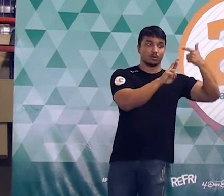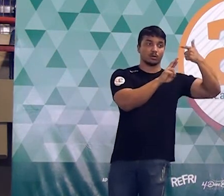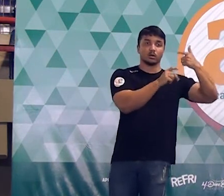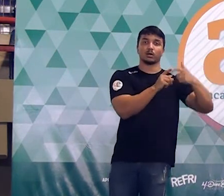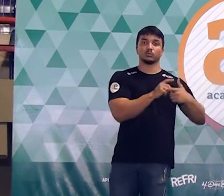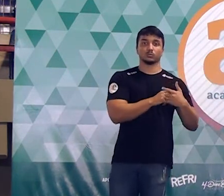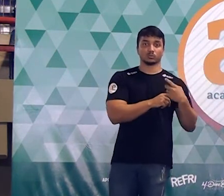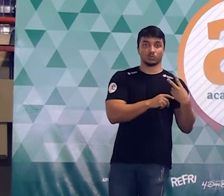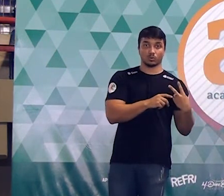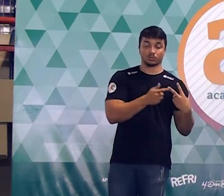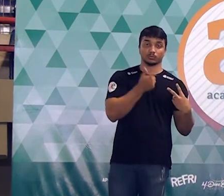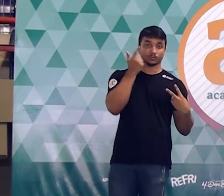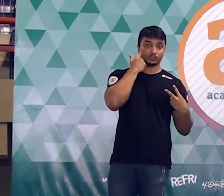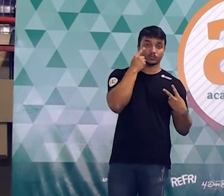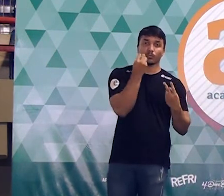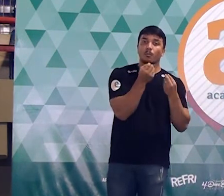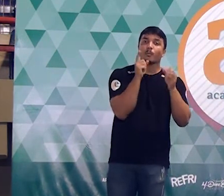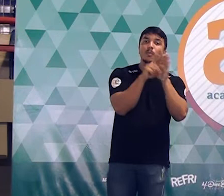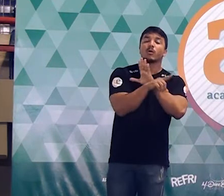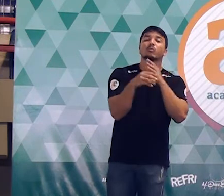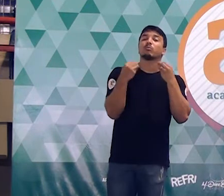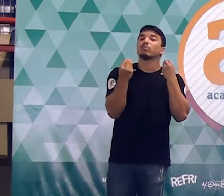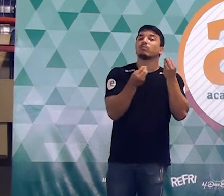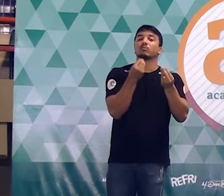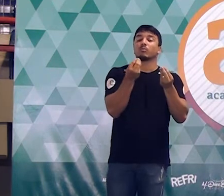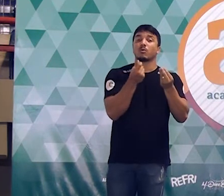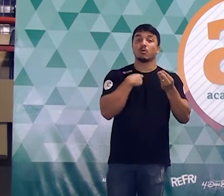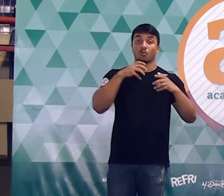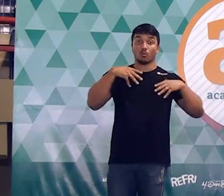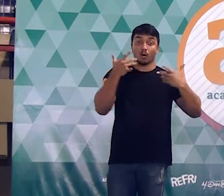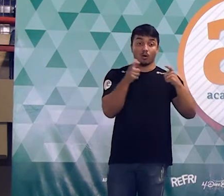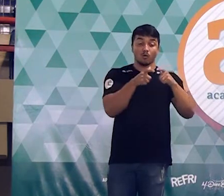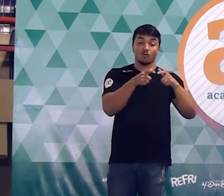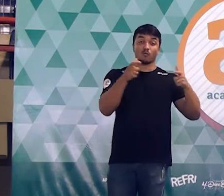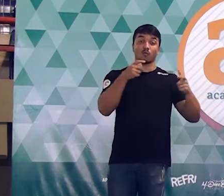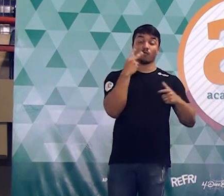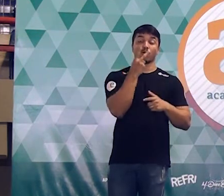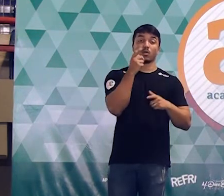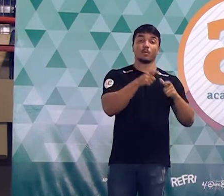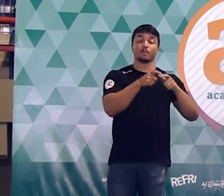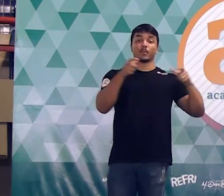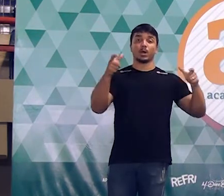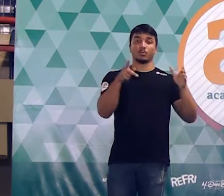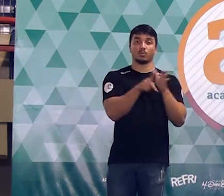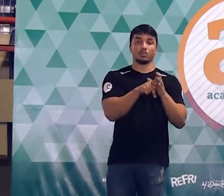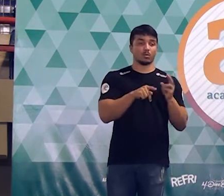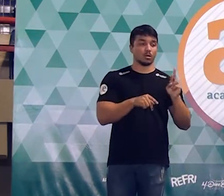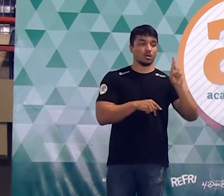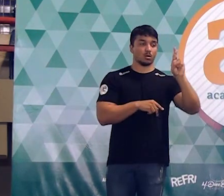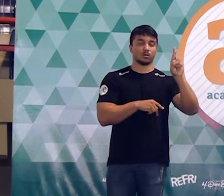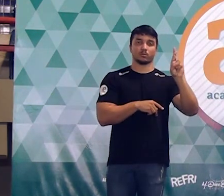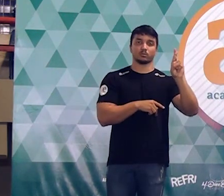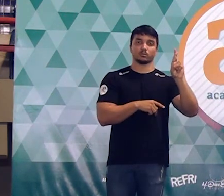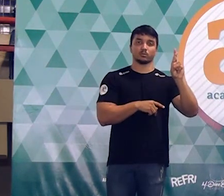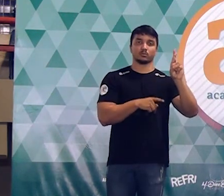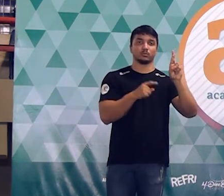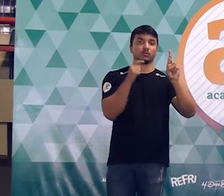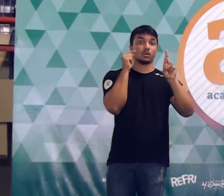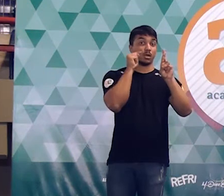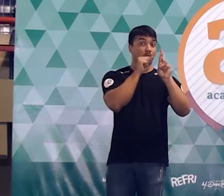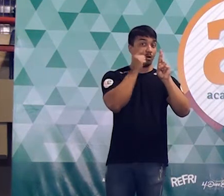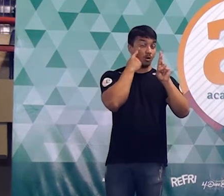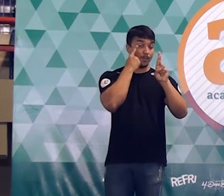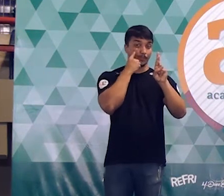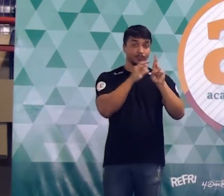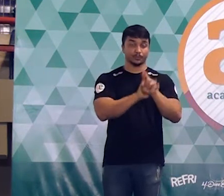sobre dois. Qual é a pergunta da questão? Eu quero saber qual é o maior valor possível do r. Agora, lembrem de uma coisa